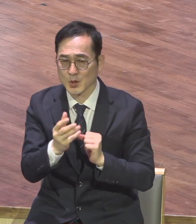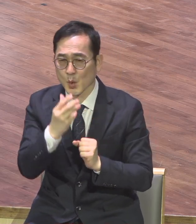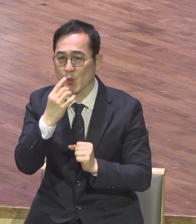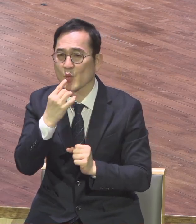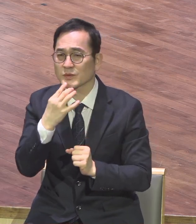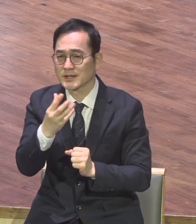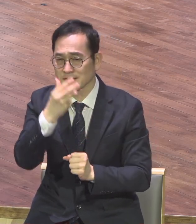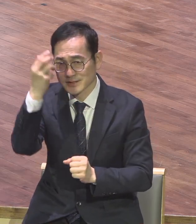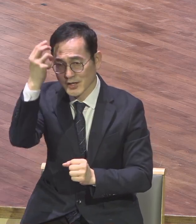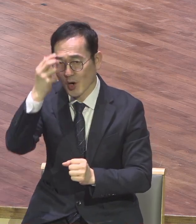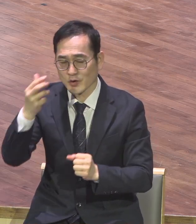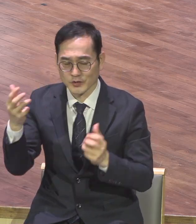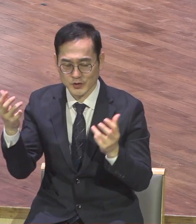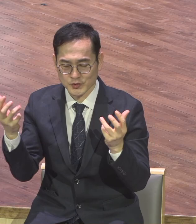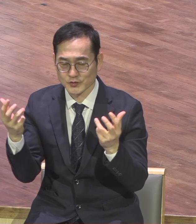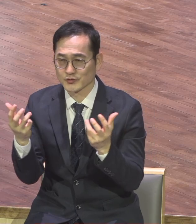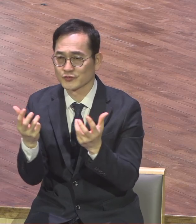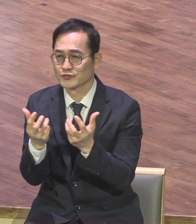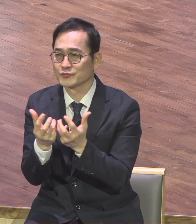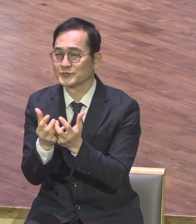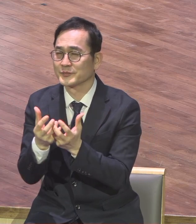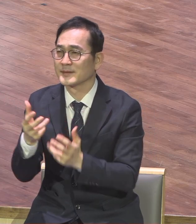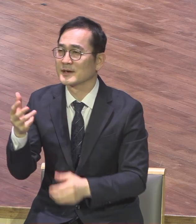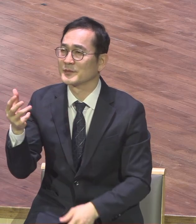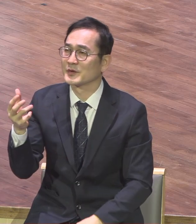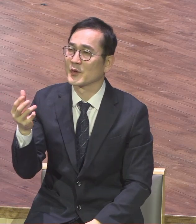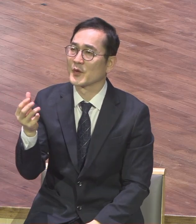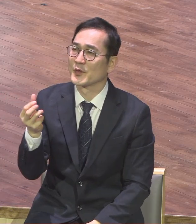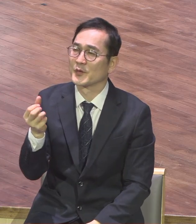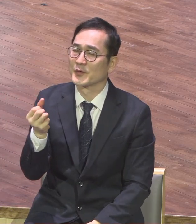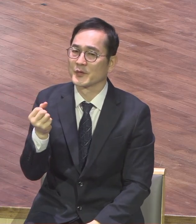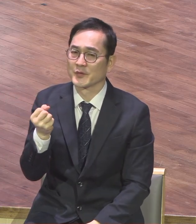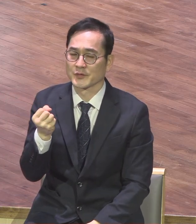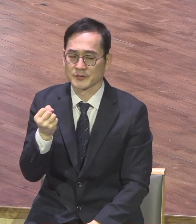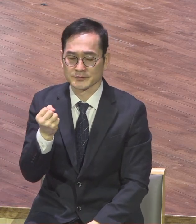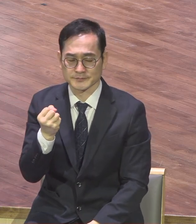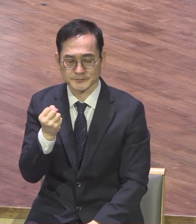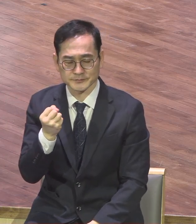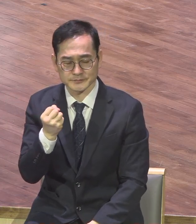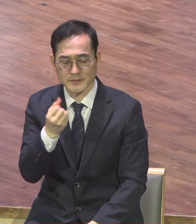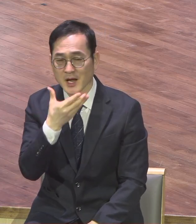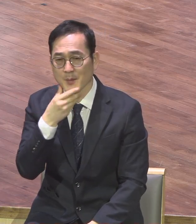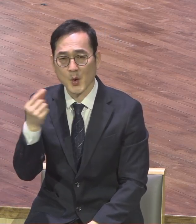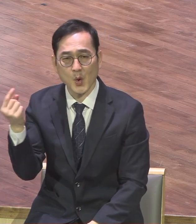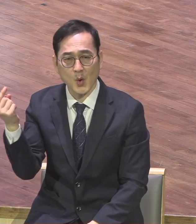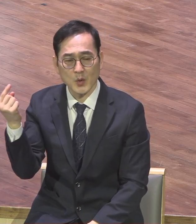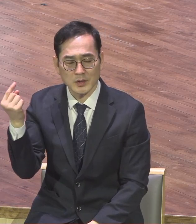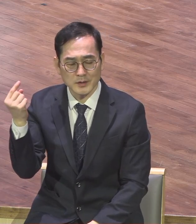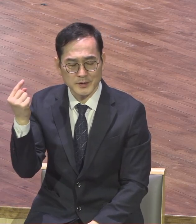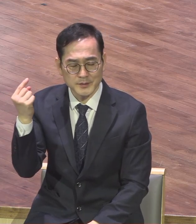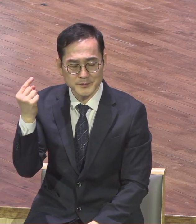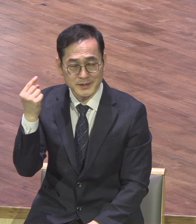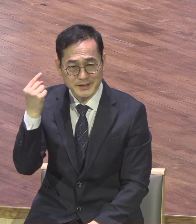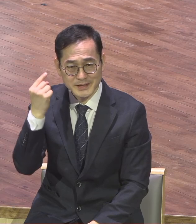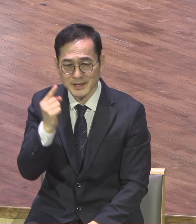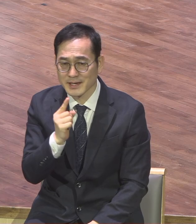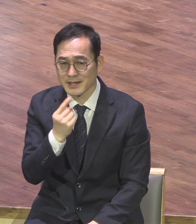중마다 그로 그리 아리라니